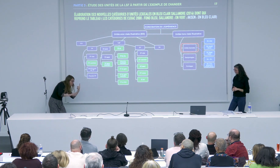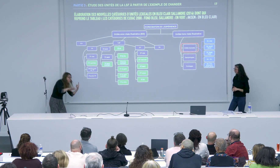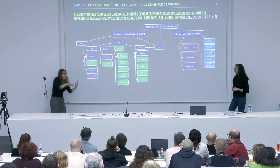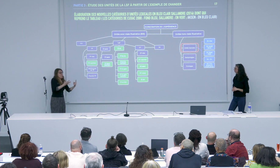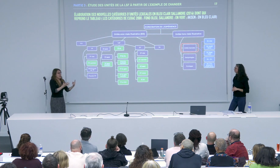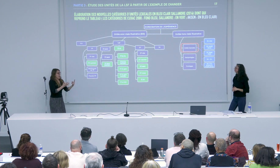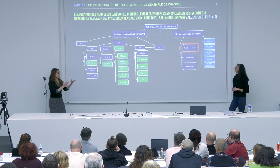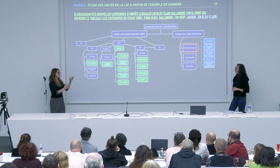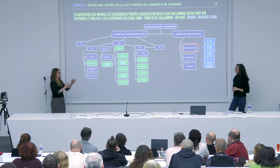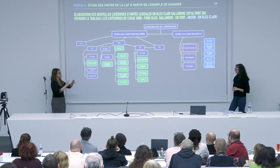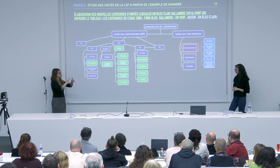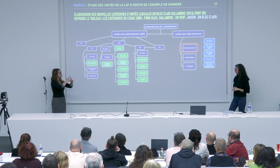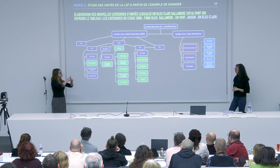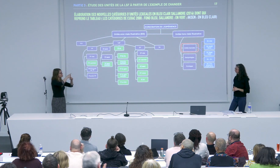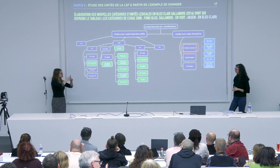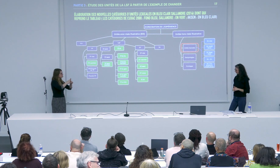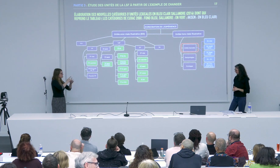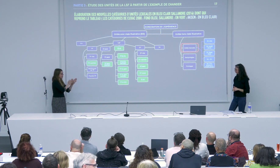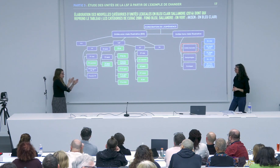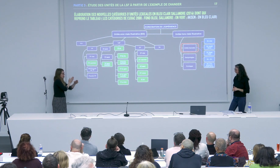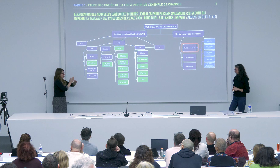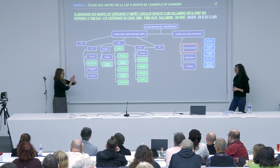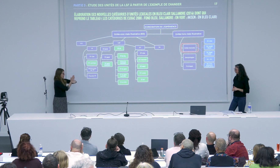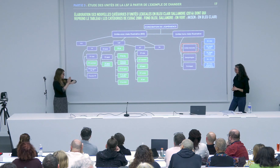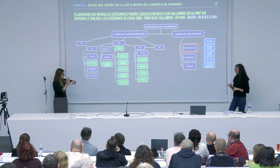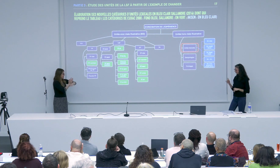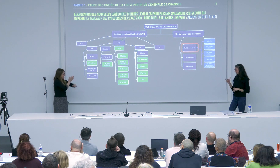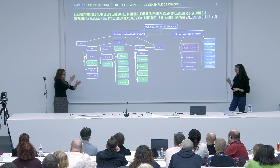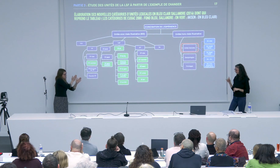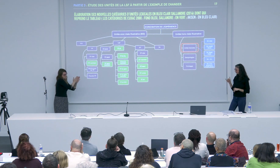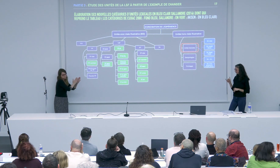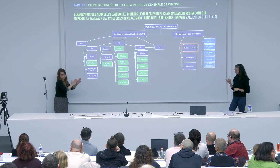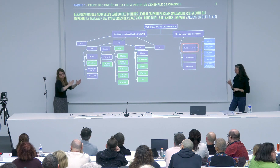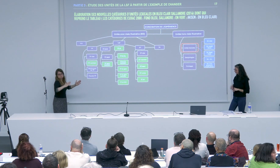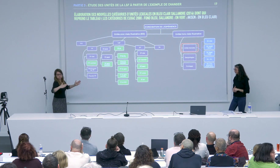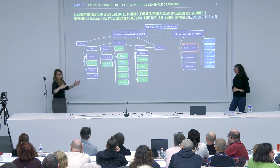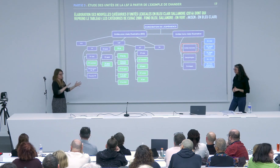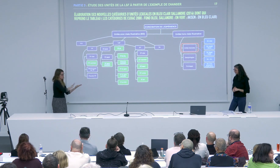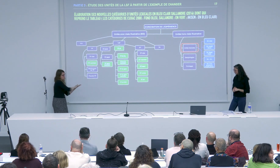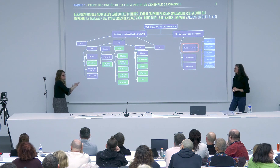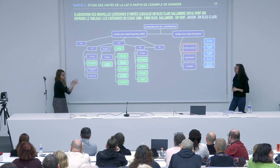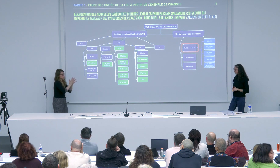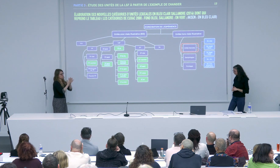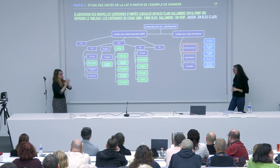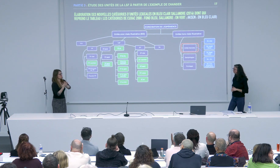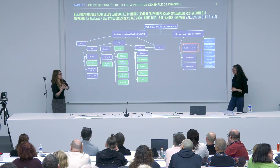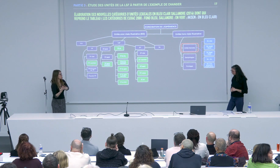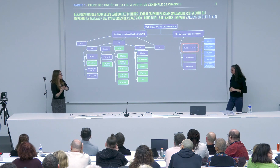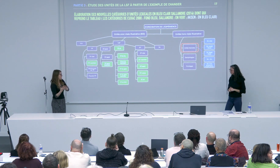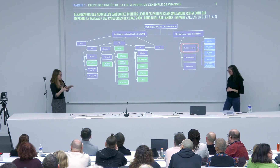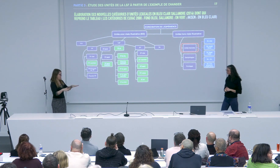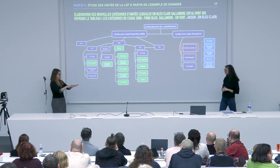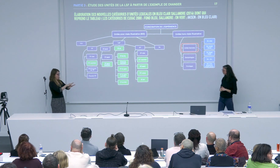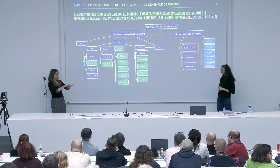où en fait tu disais est-ce que c'est la même chose mais il y une variation un continuum entre UL et